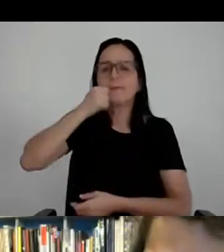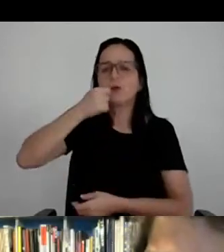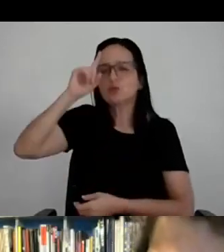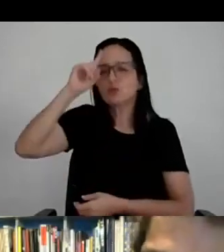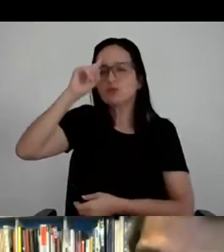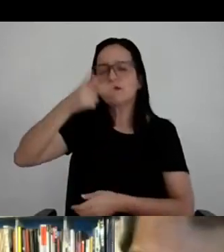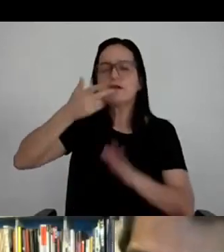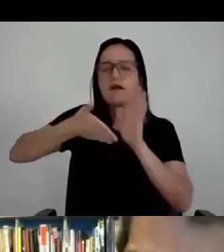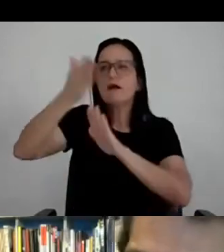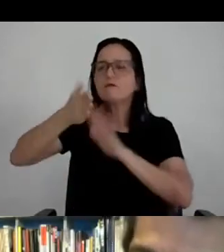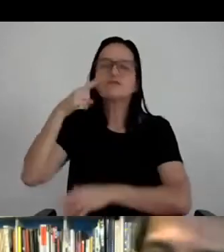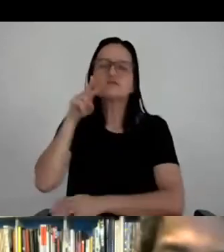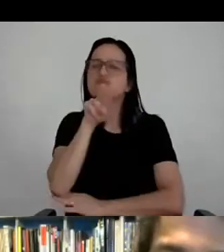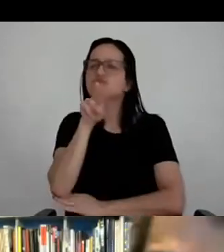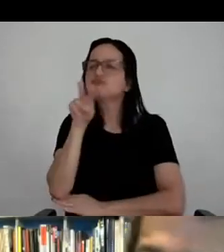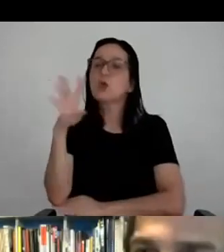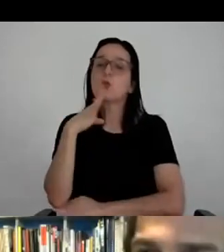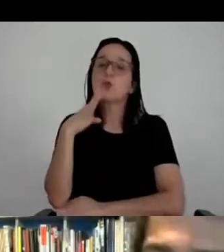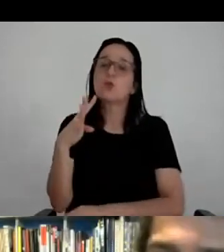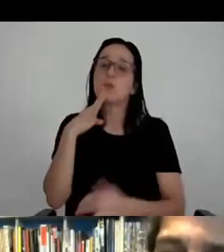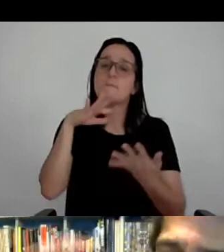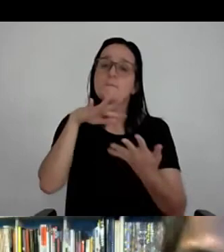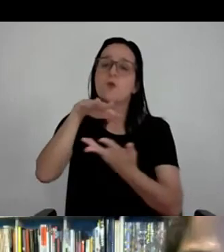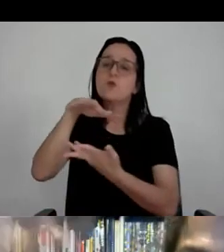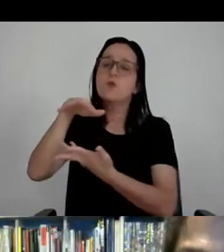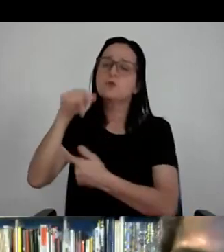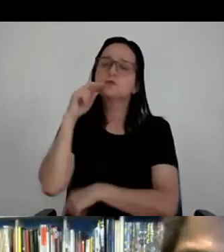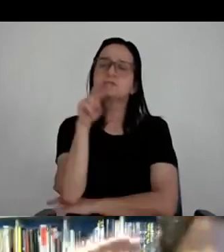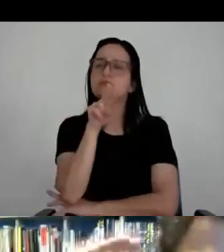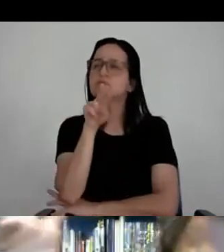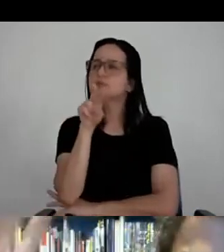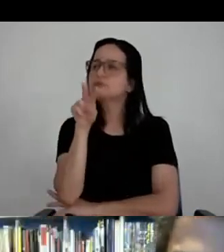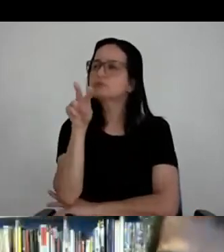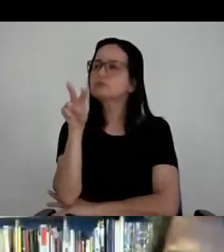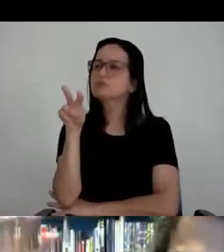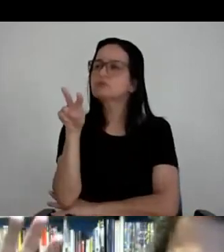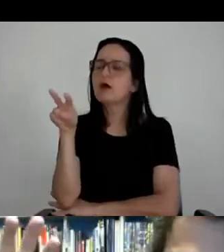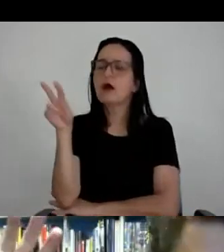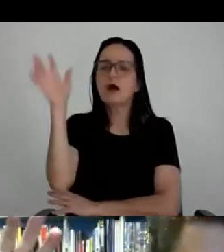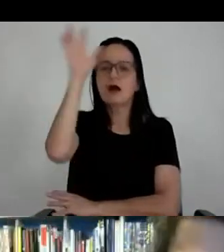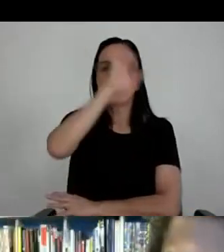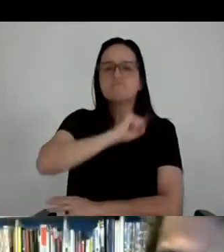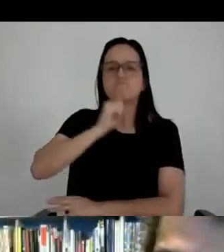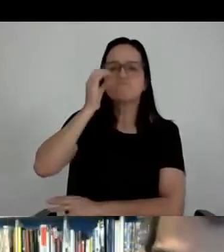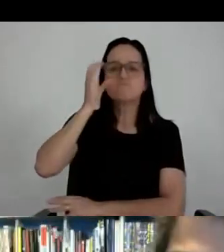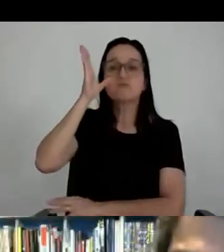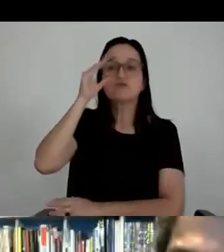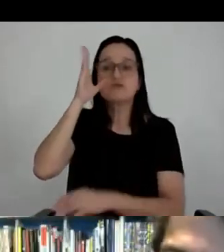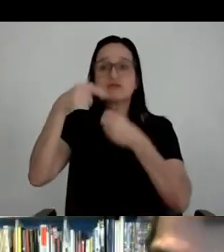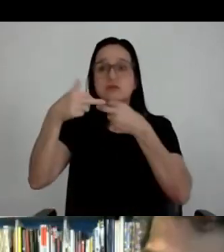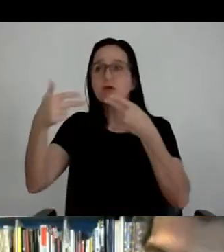o arquiteto precisa, entendeu? Você precisa rodar, precisa conhecer, isso vai despertar a tua curiosidade, teu conhecimento, depois você compra livro,